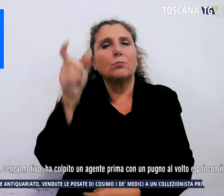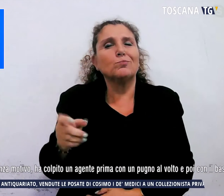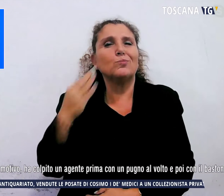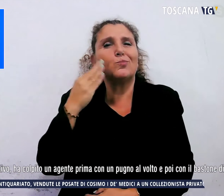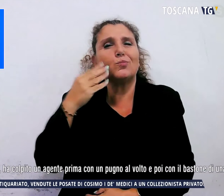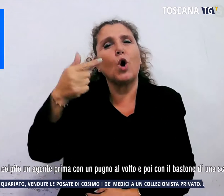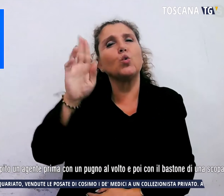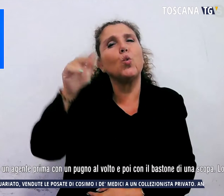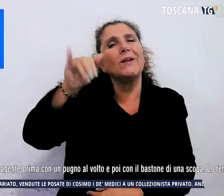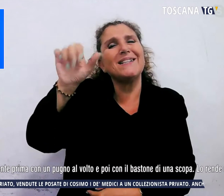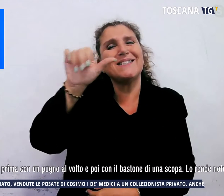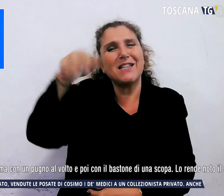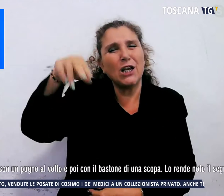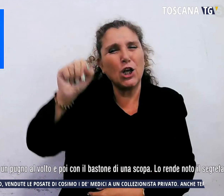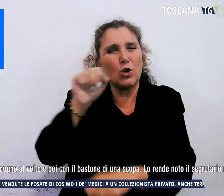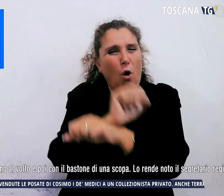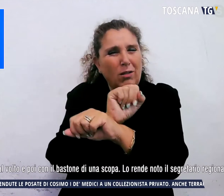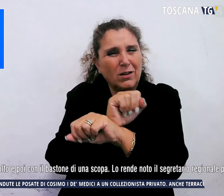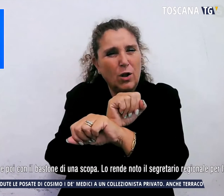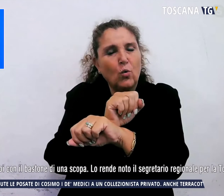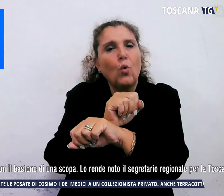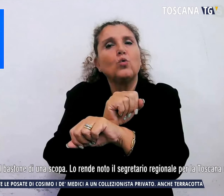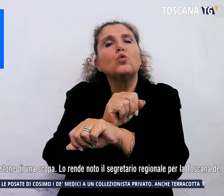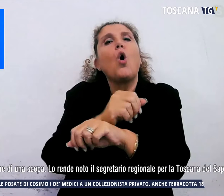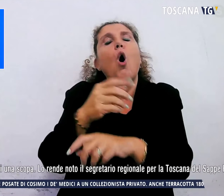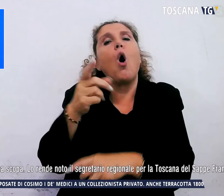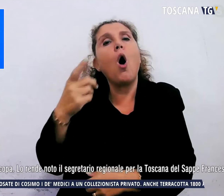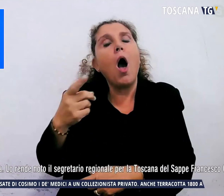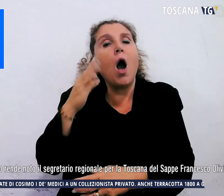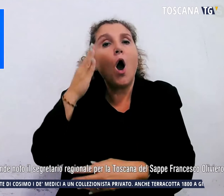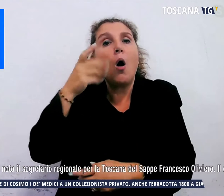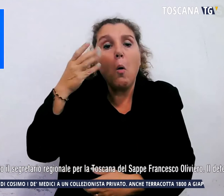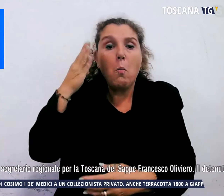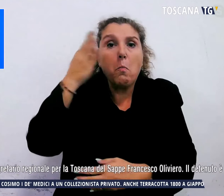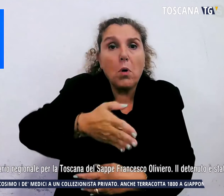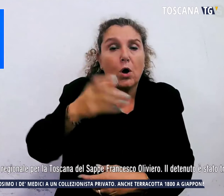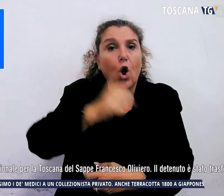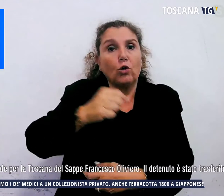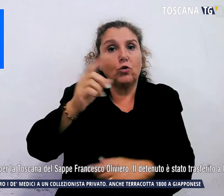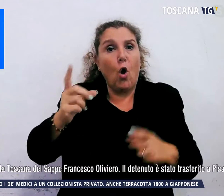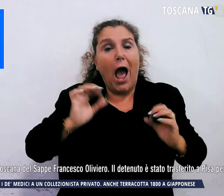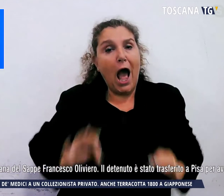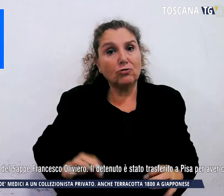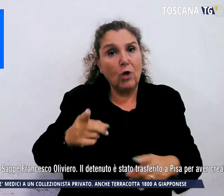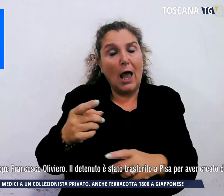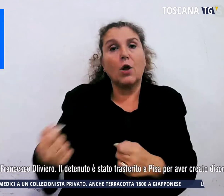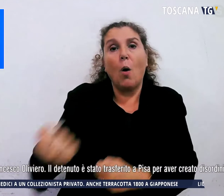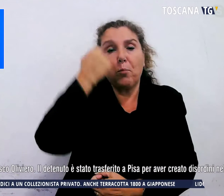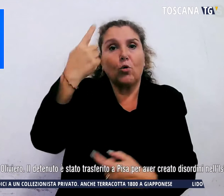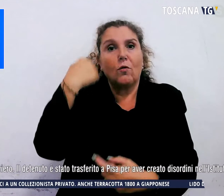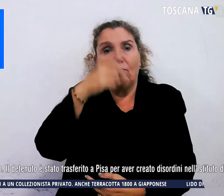motivo ha colpito un agente prima con un pugno al volto e poi con il